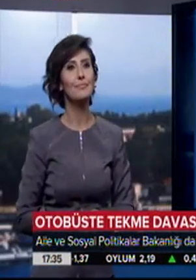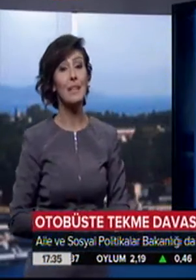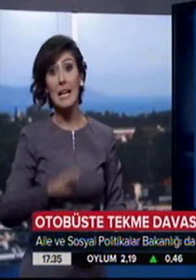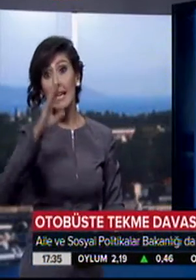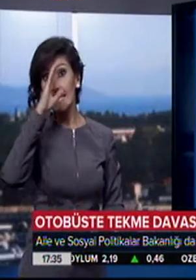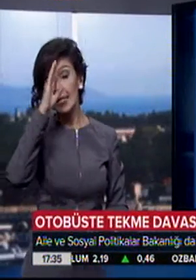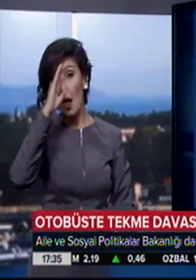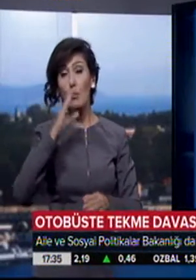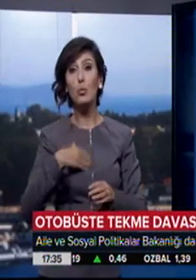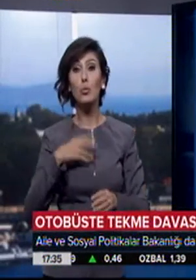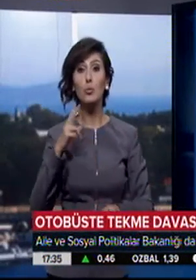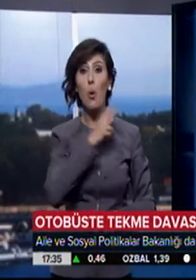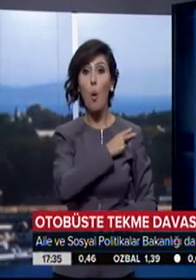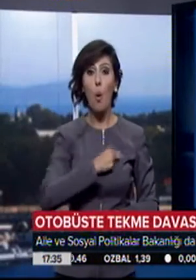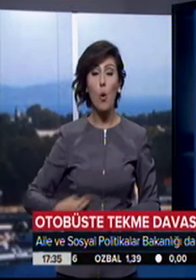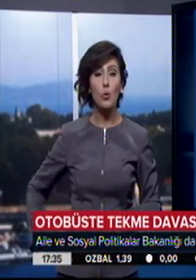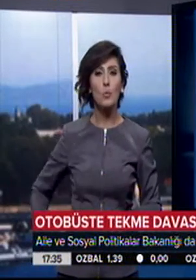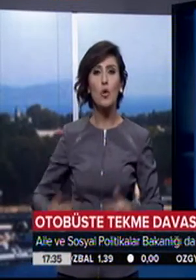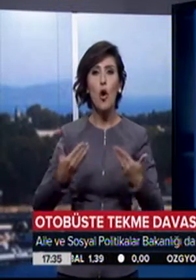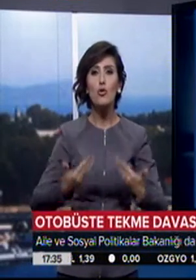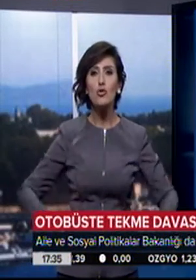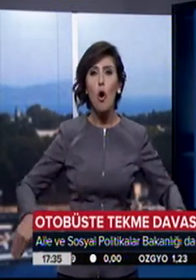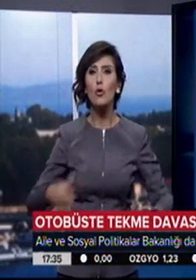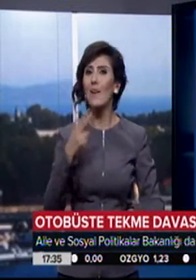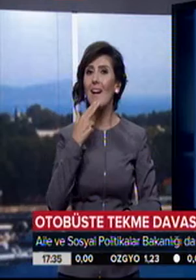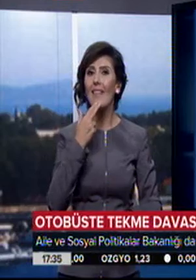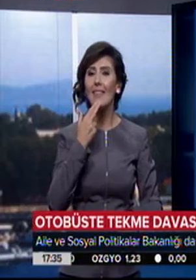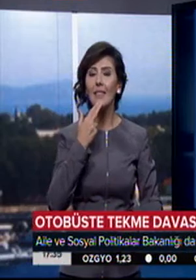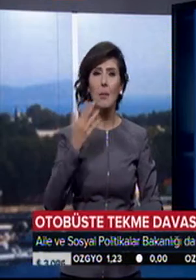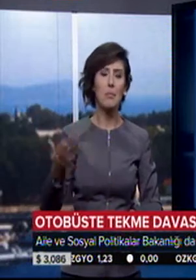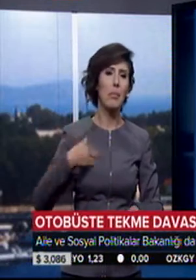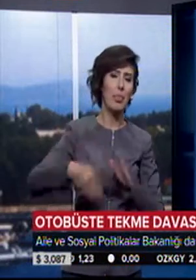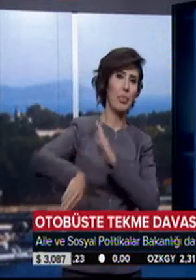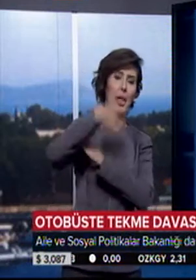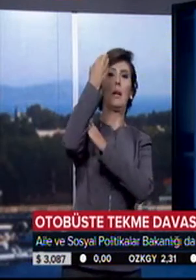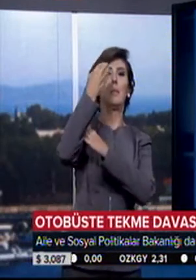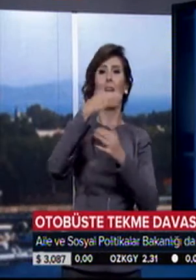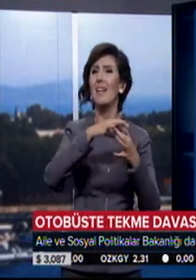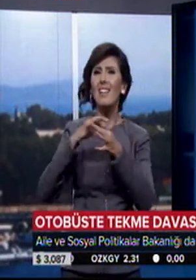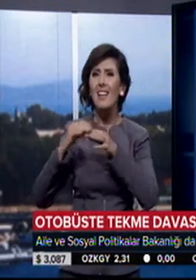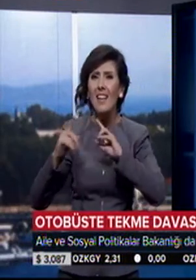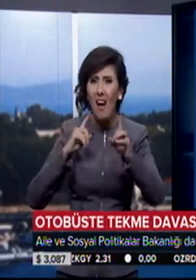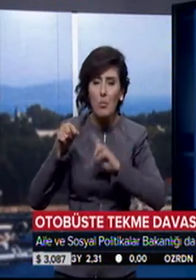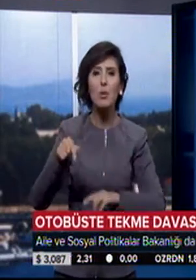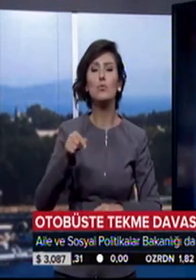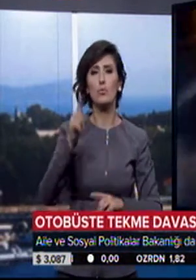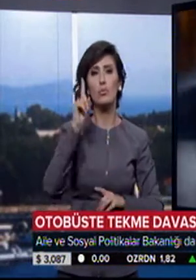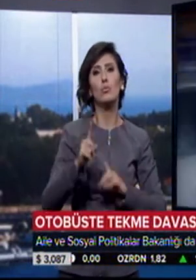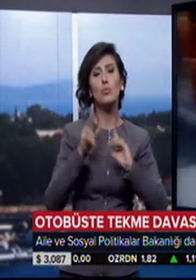İstanbul'da otobüste şortlu kadına saldırı ile ilgili yarama da ilk duruşma erdi. Çok sayıda kadın